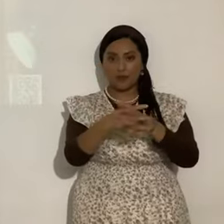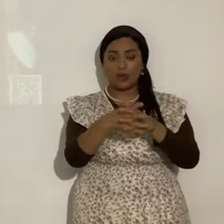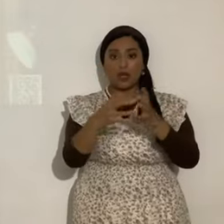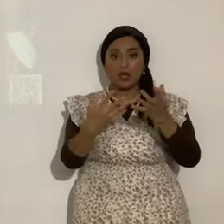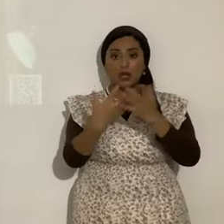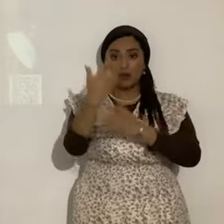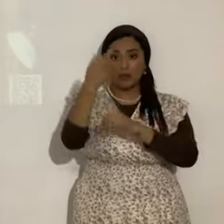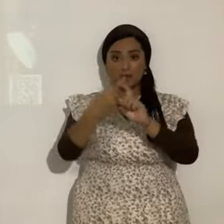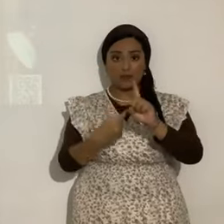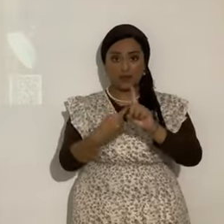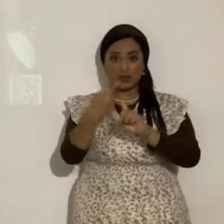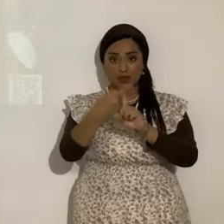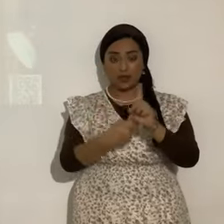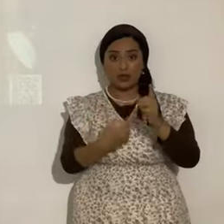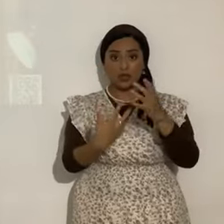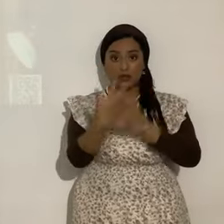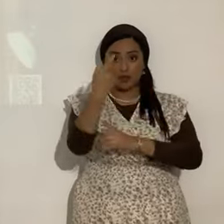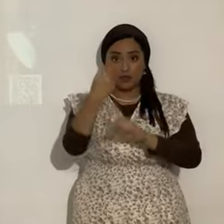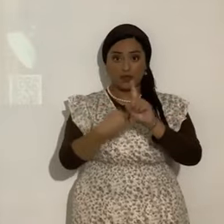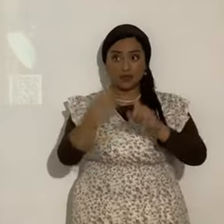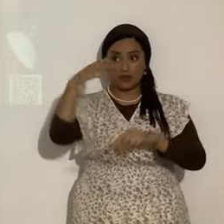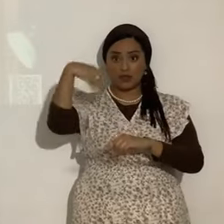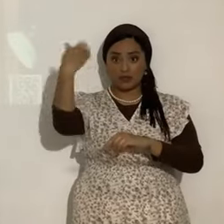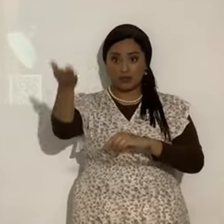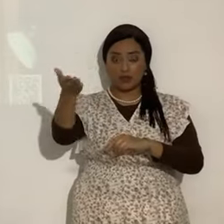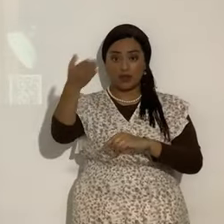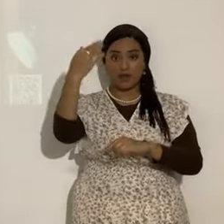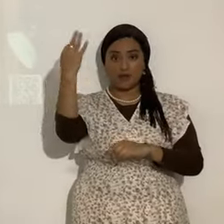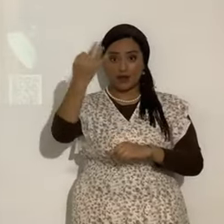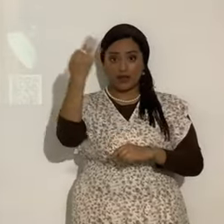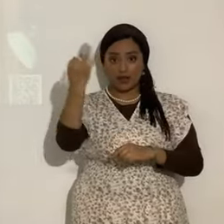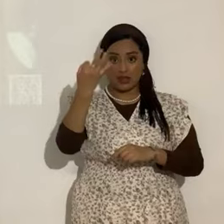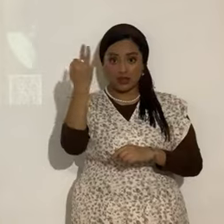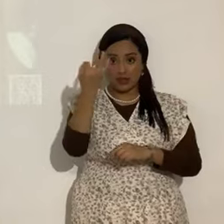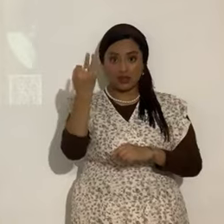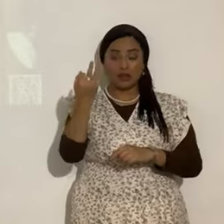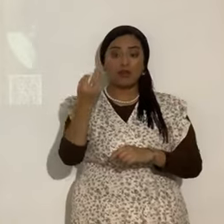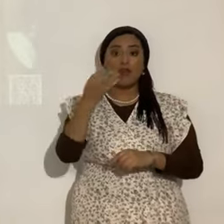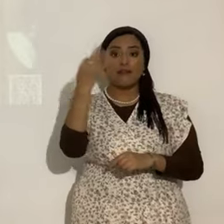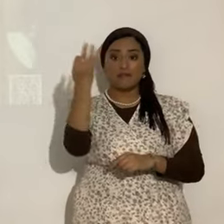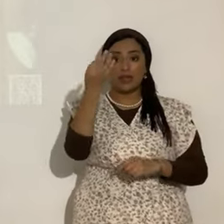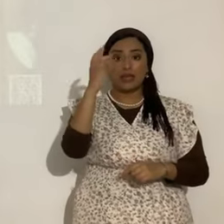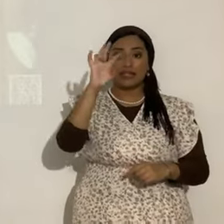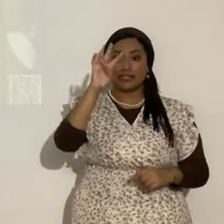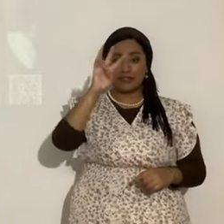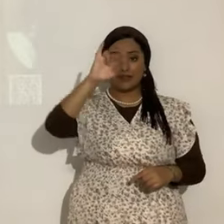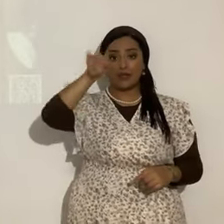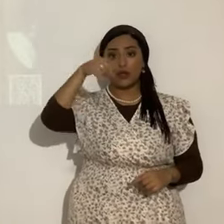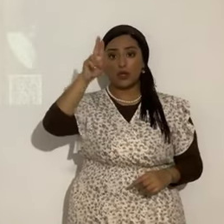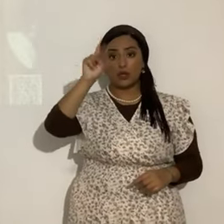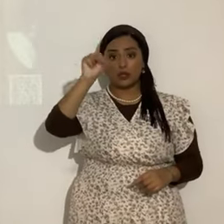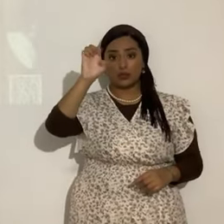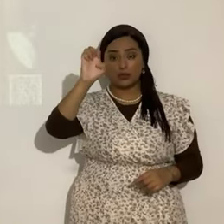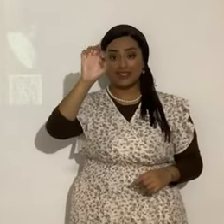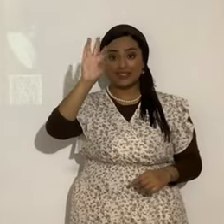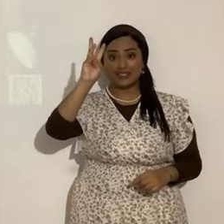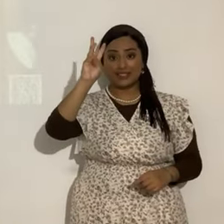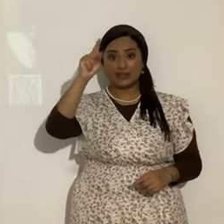Jodes. Vuelvo a repetir. Que es dentro de ocho días viernes. Va a ser viernes 7 de junio. A las 6 de la tarde. A la Central de